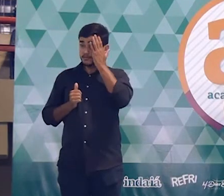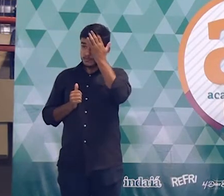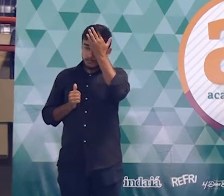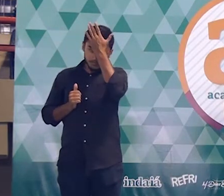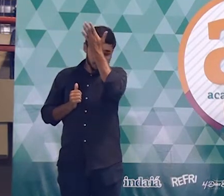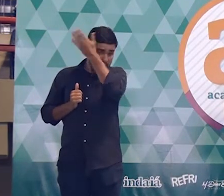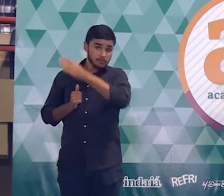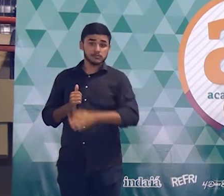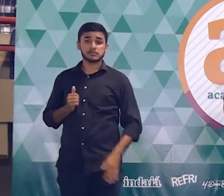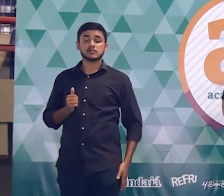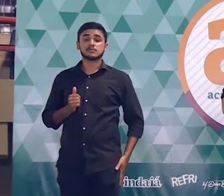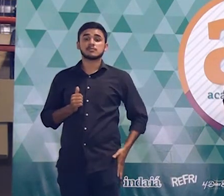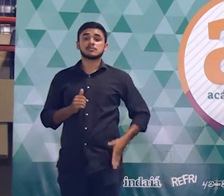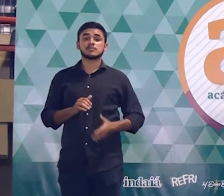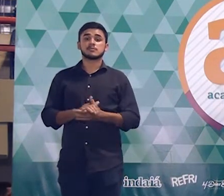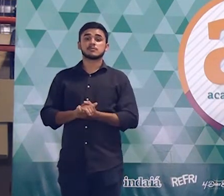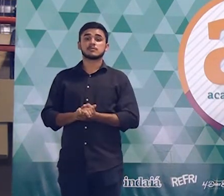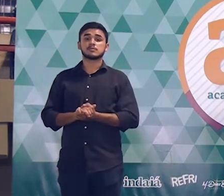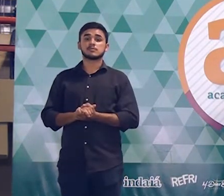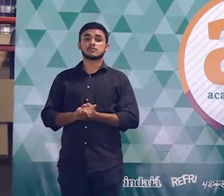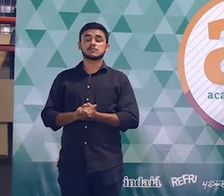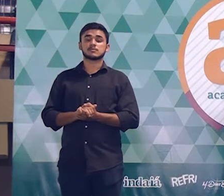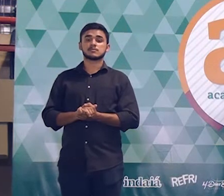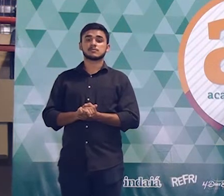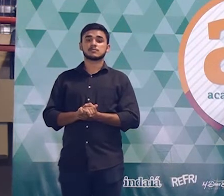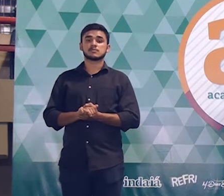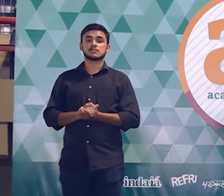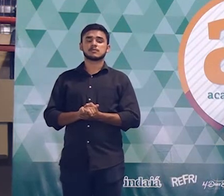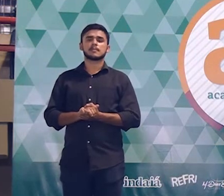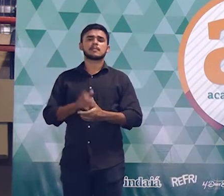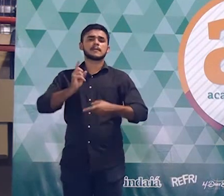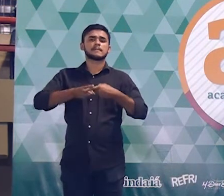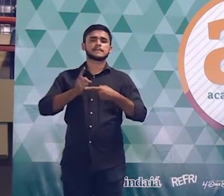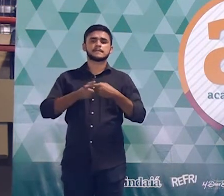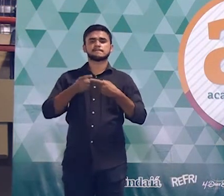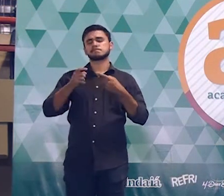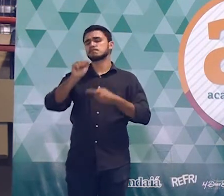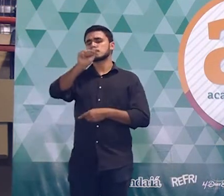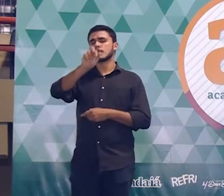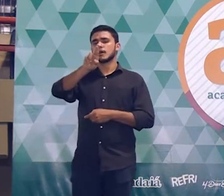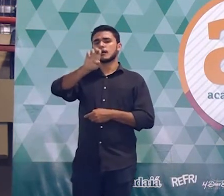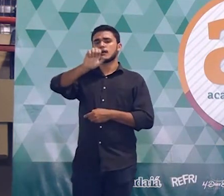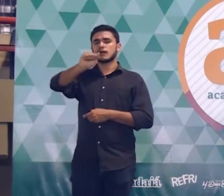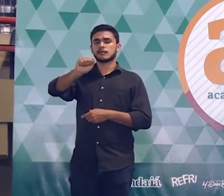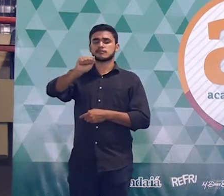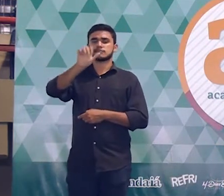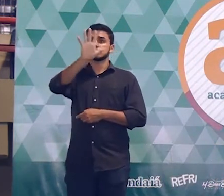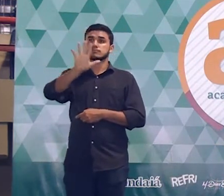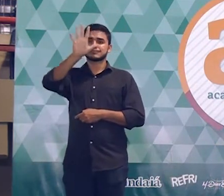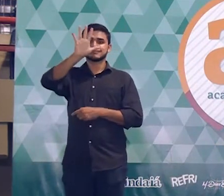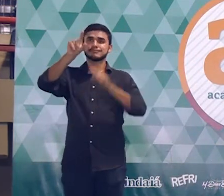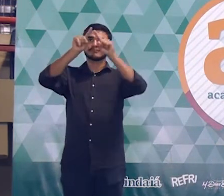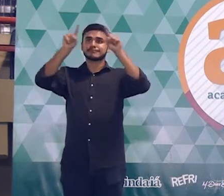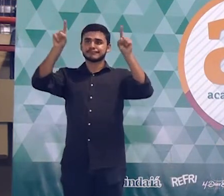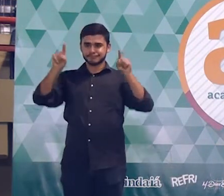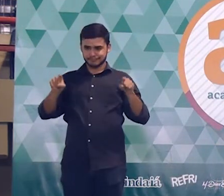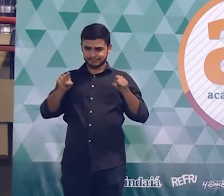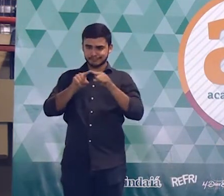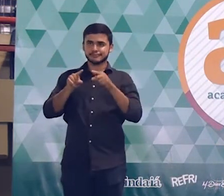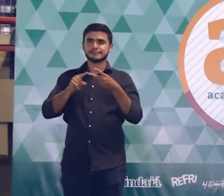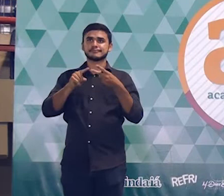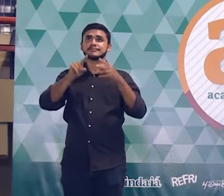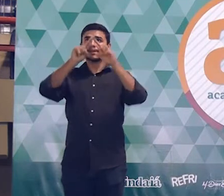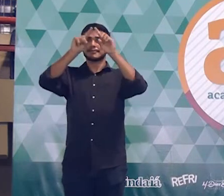Tranquilo? Vamos lá? Então vejam só, por que que trabalhar com área, pessoal, é tão importante? Por que que essa parte da